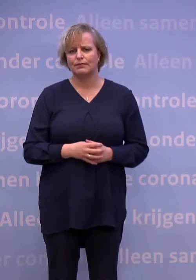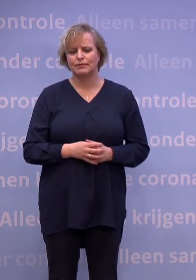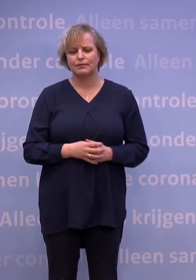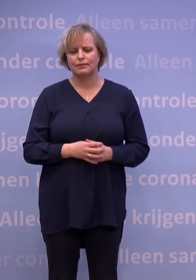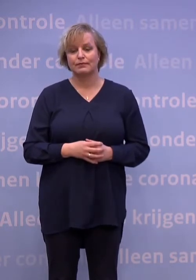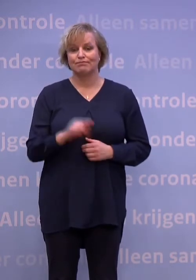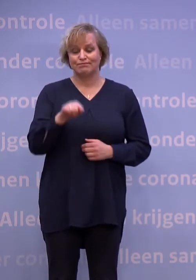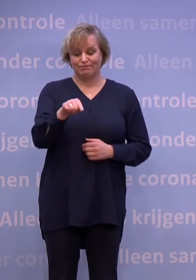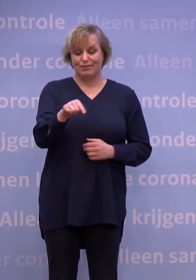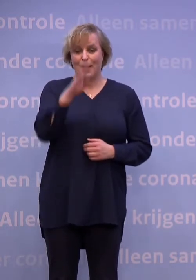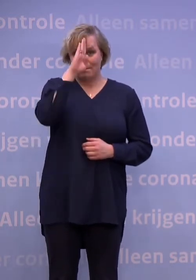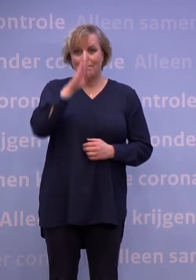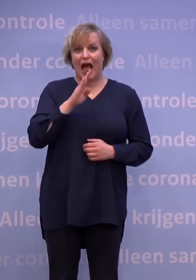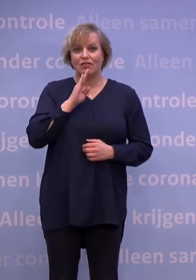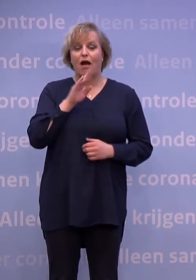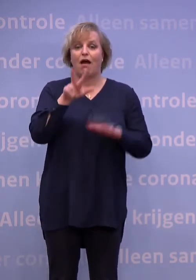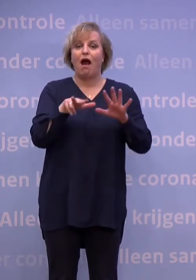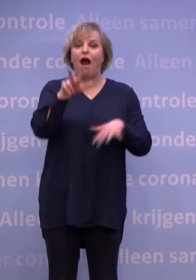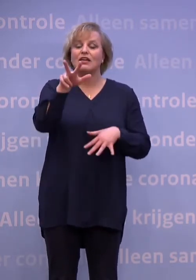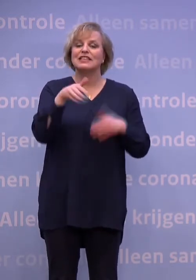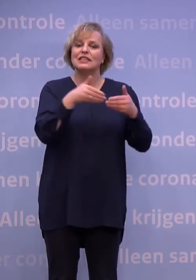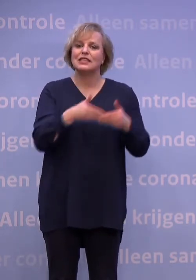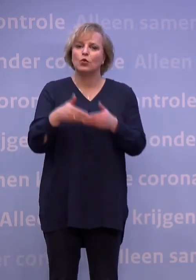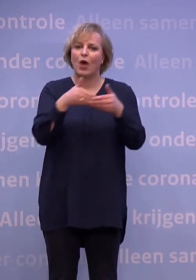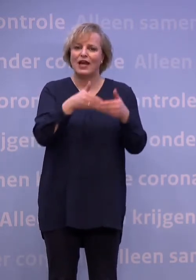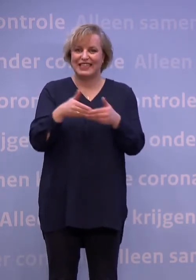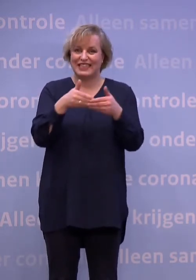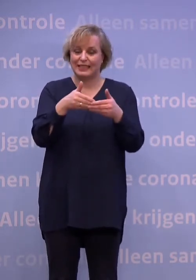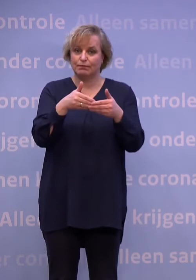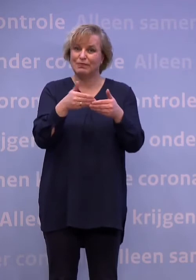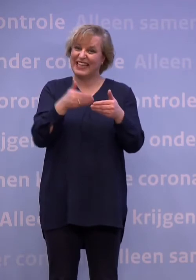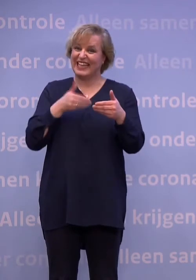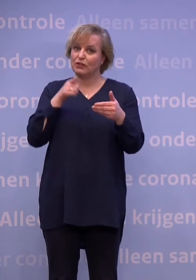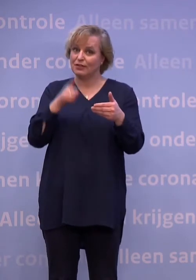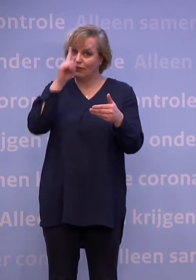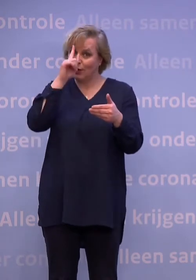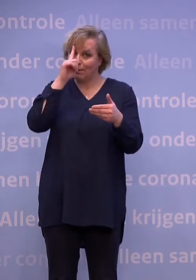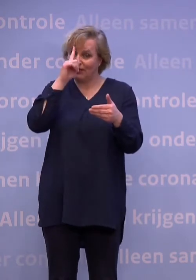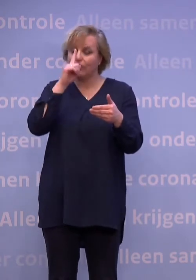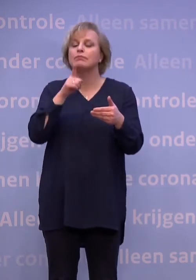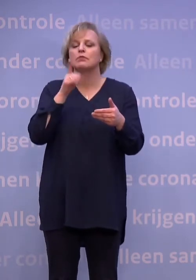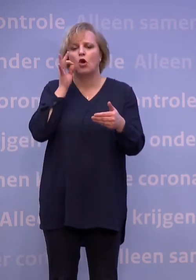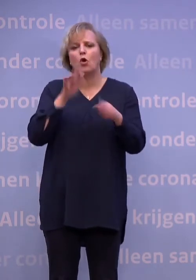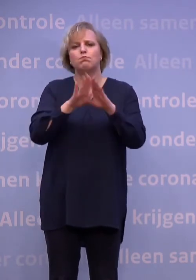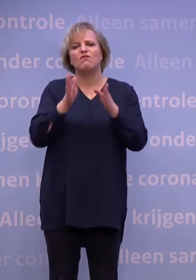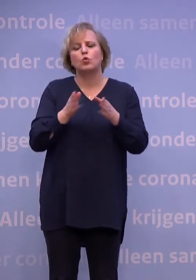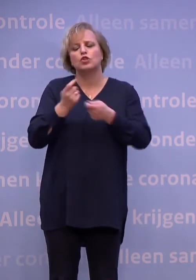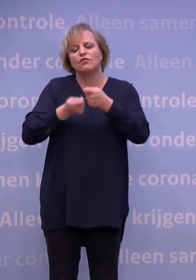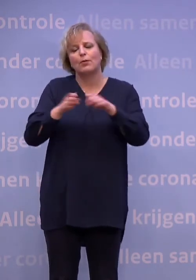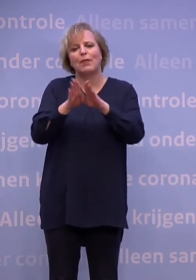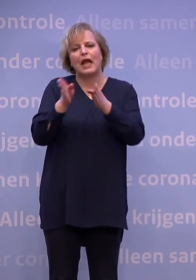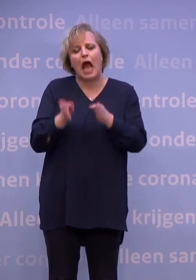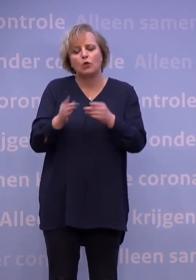Aanstaande maandag, 18 januari, start eerder dan gepland het vaccineren van de bewoners van verpleeghuizen